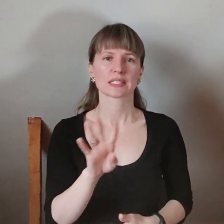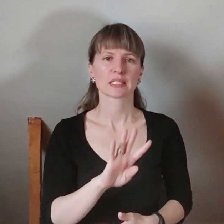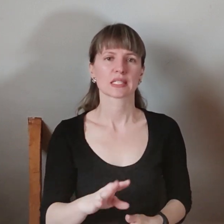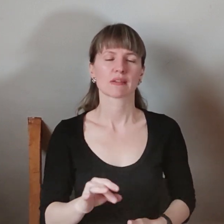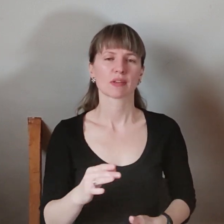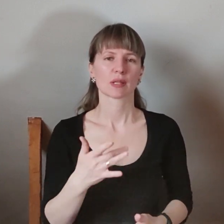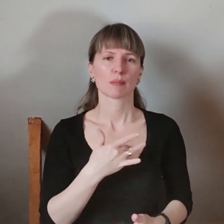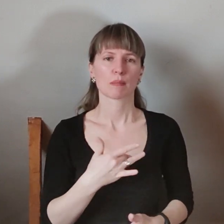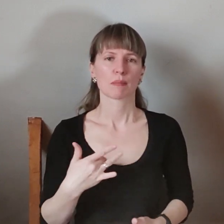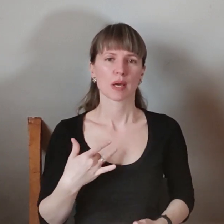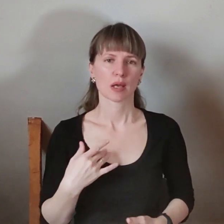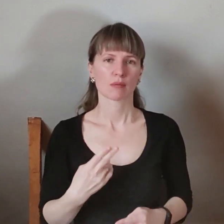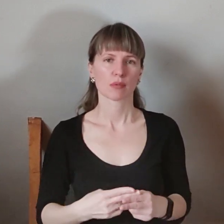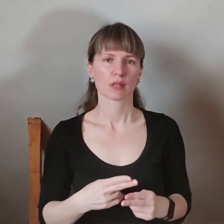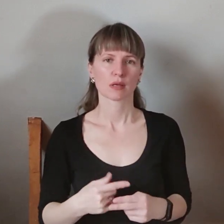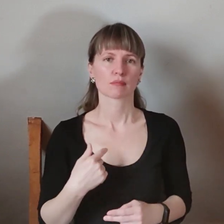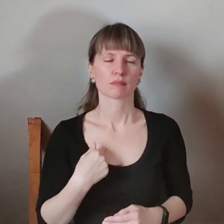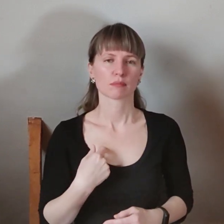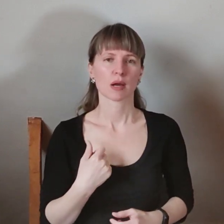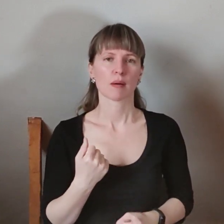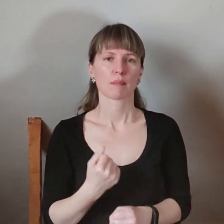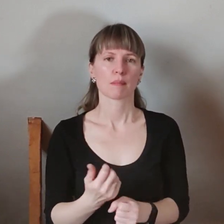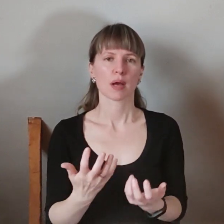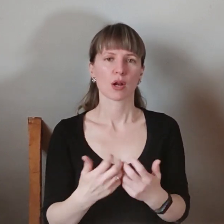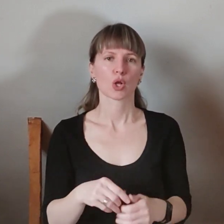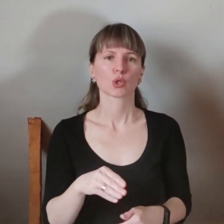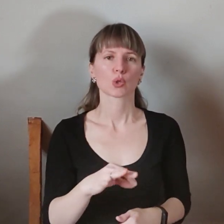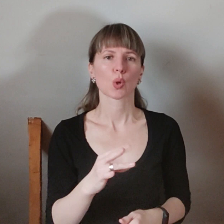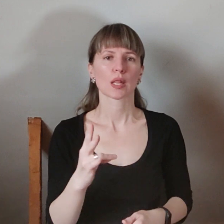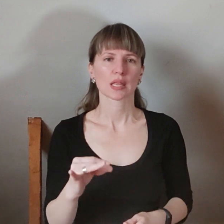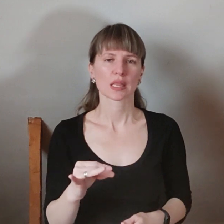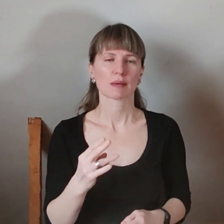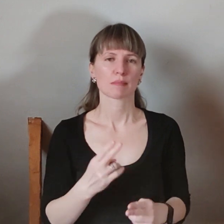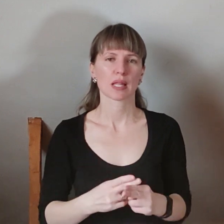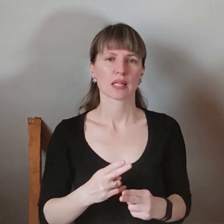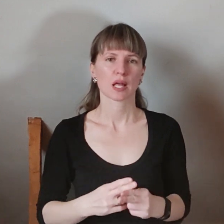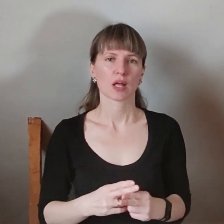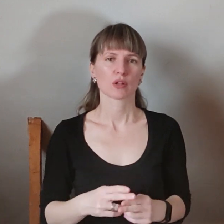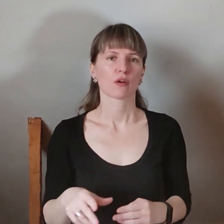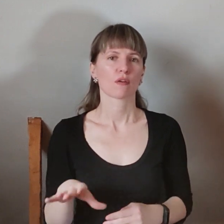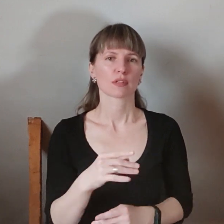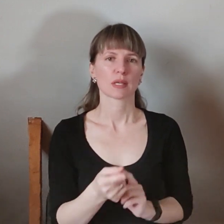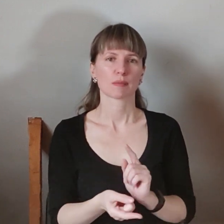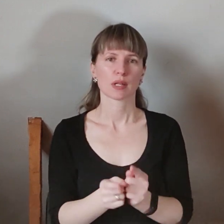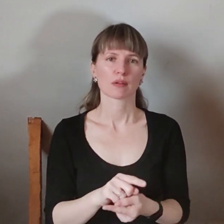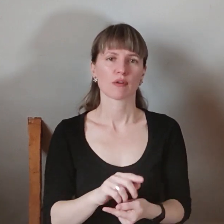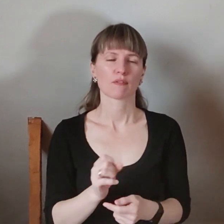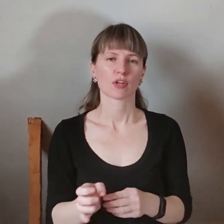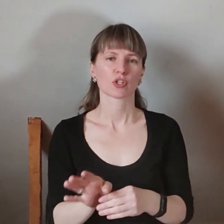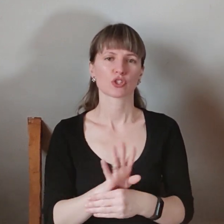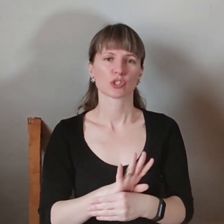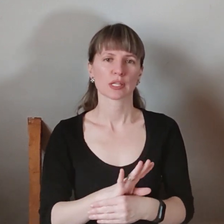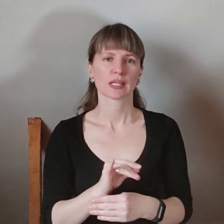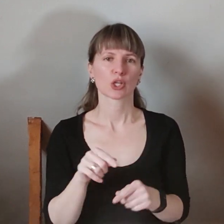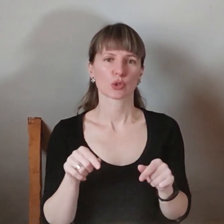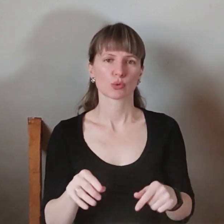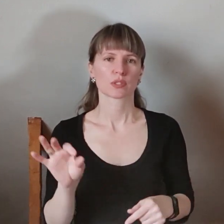металоконструкції. Ми перероблюємо тонни і тонни металу. Все передвилюється в їжаки. І тут одразу ж